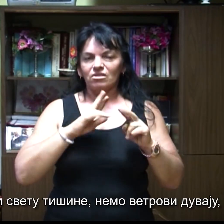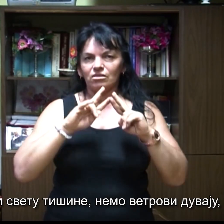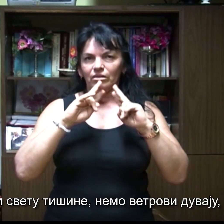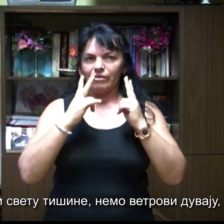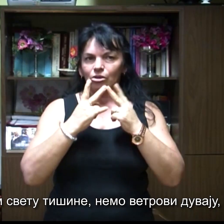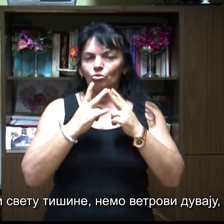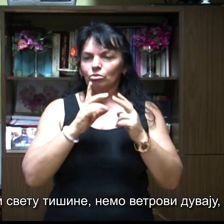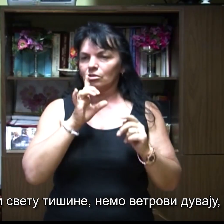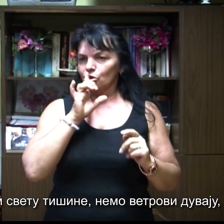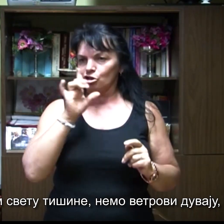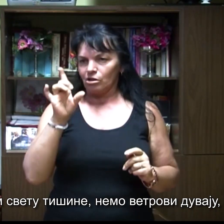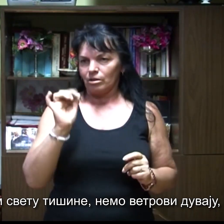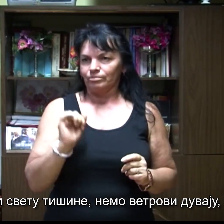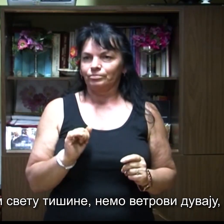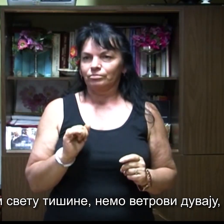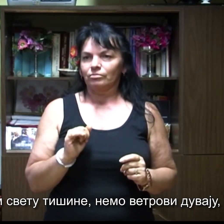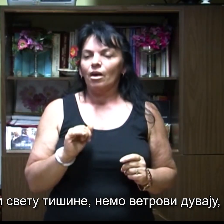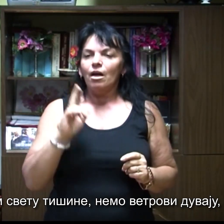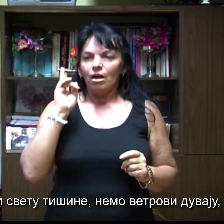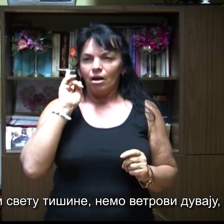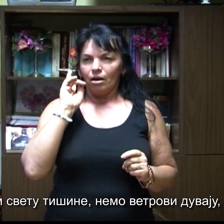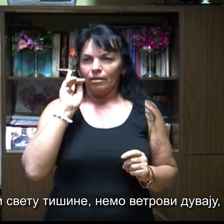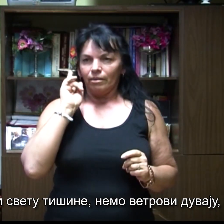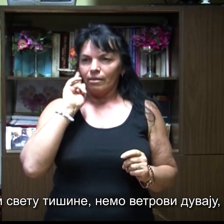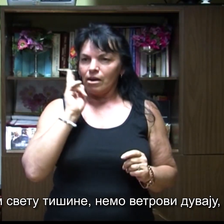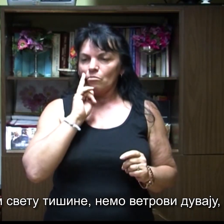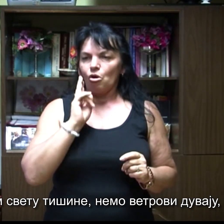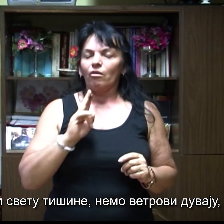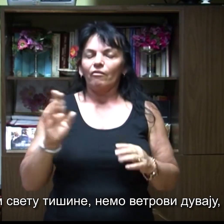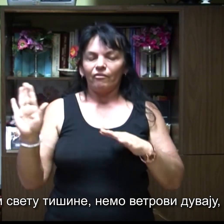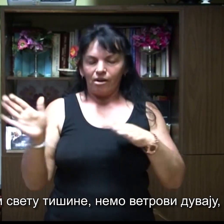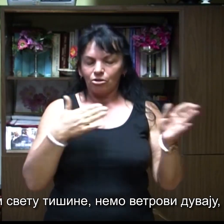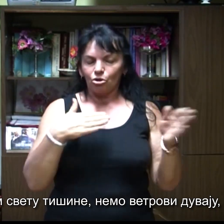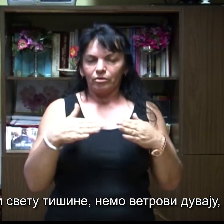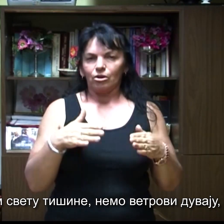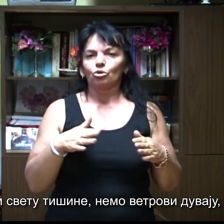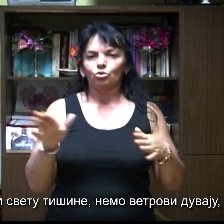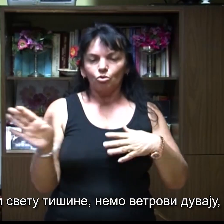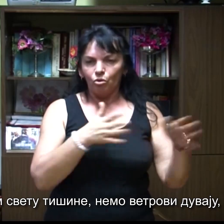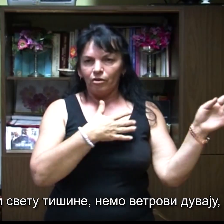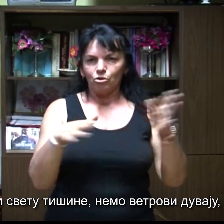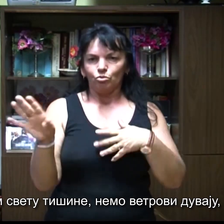svetu tišine, nemo vetrovi duvaju,